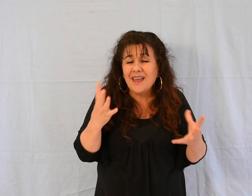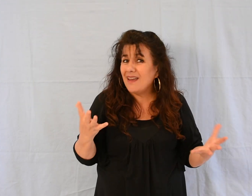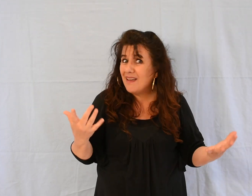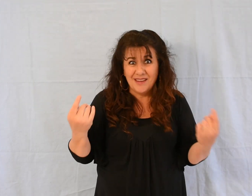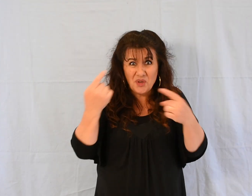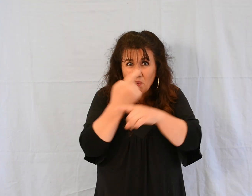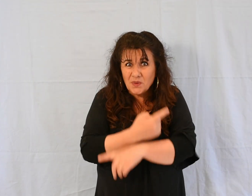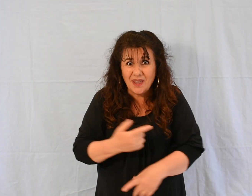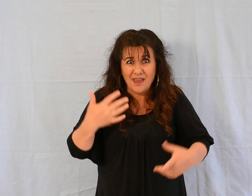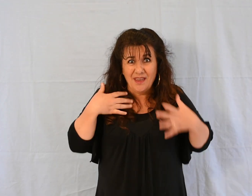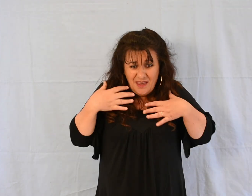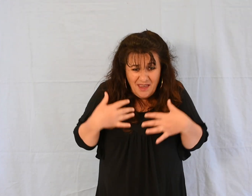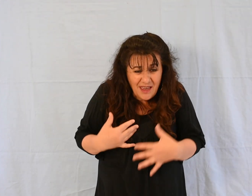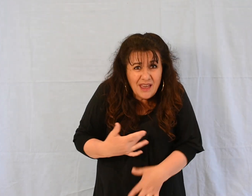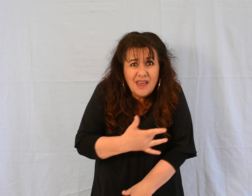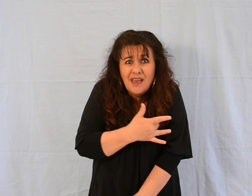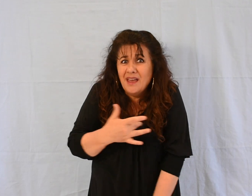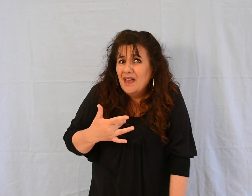son état avait plutôt empiré.